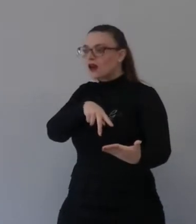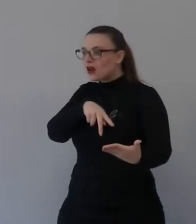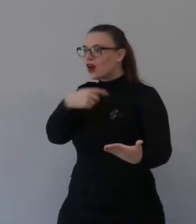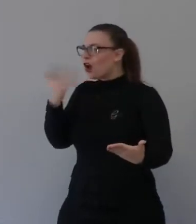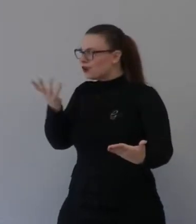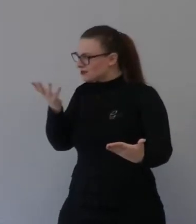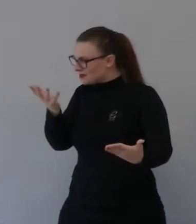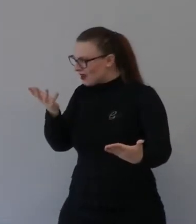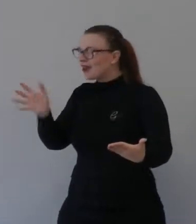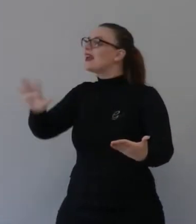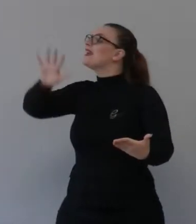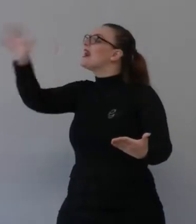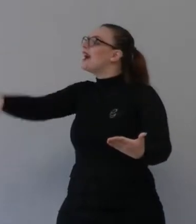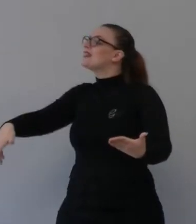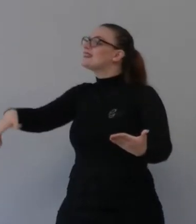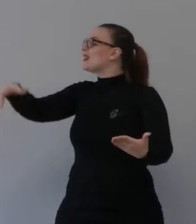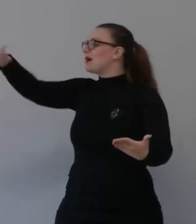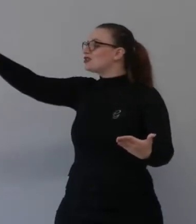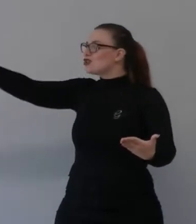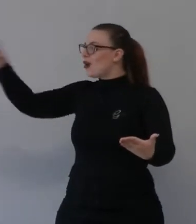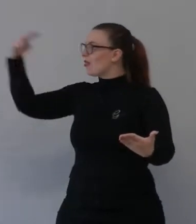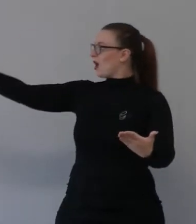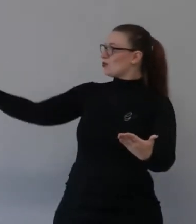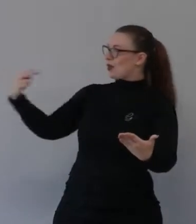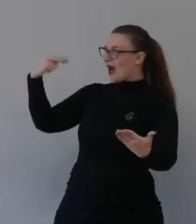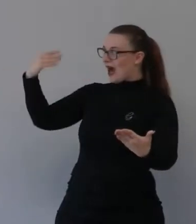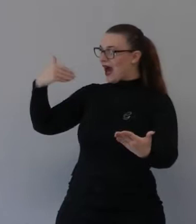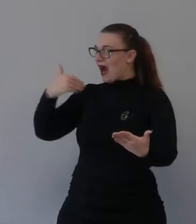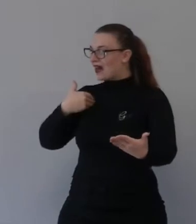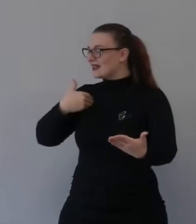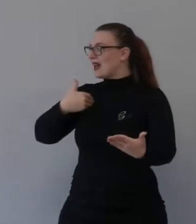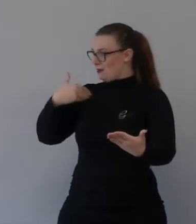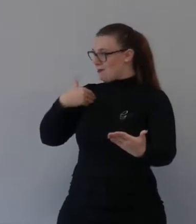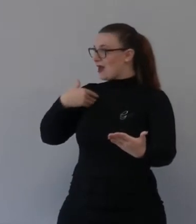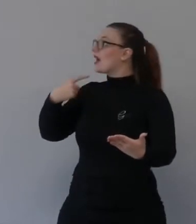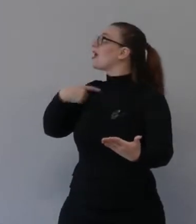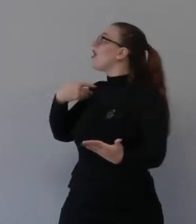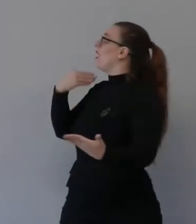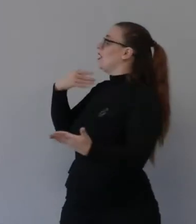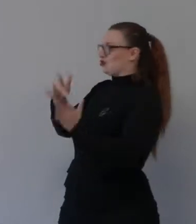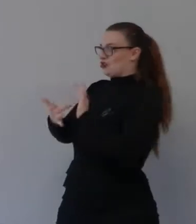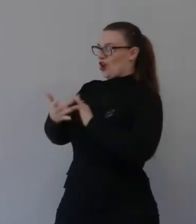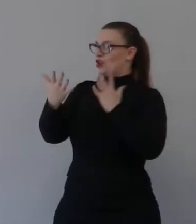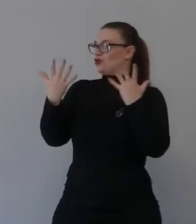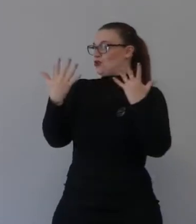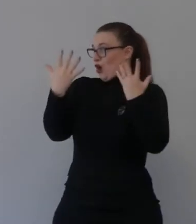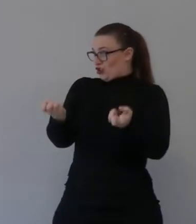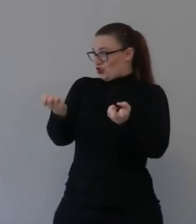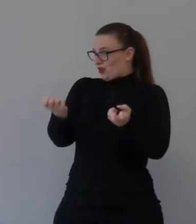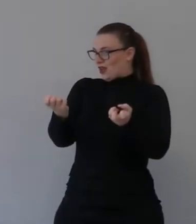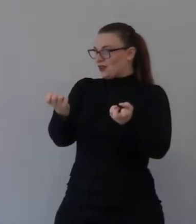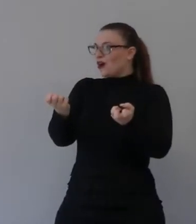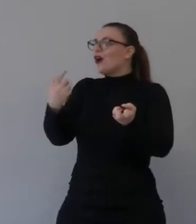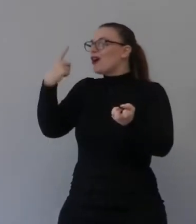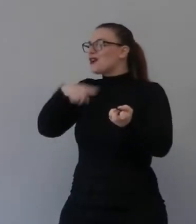aggettato Gesù questo diadema di diamanti invece della cedere sapete la cedere non è usata